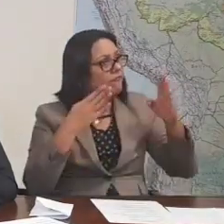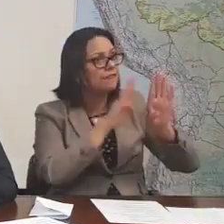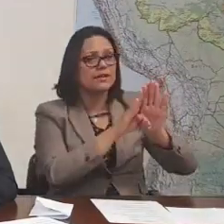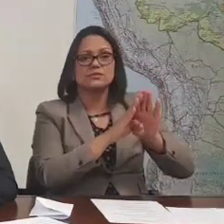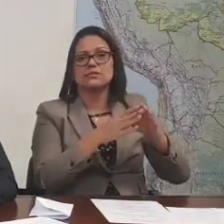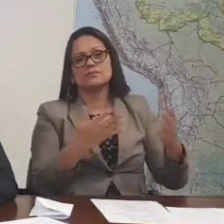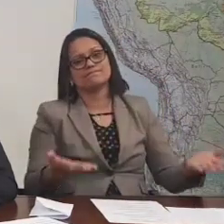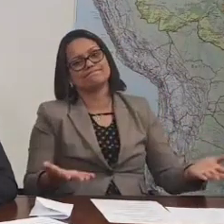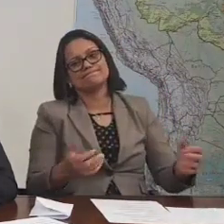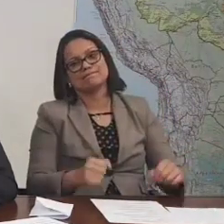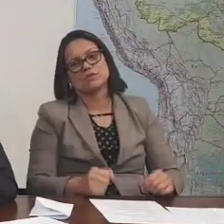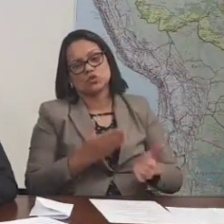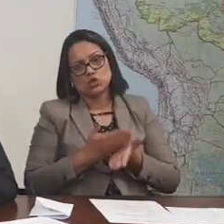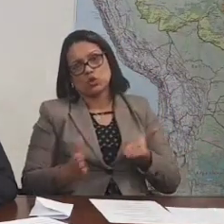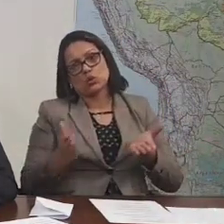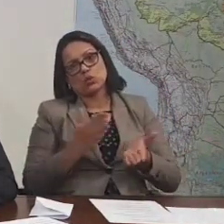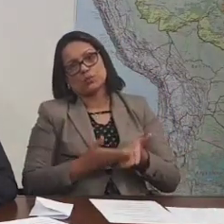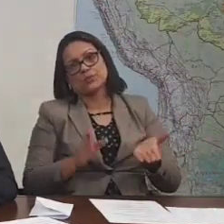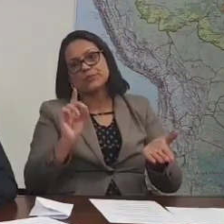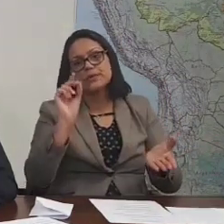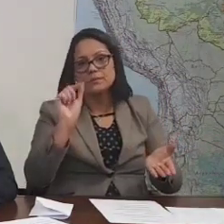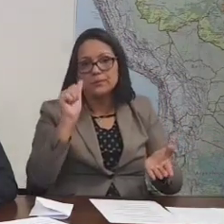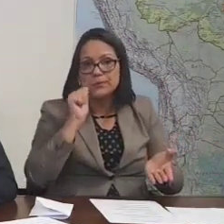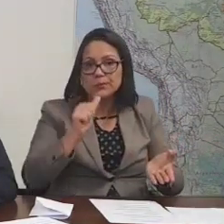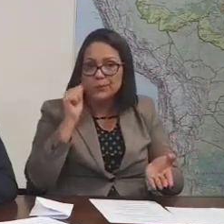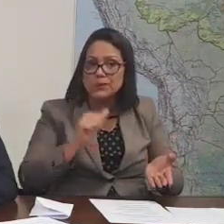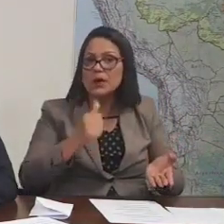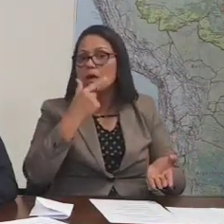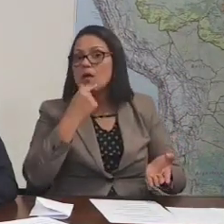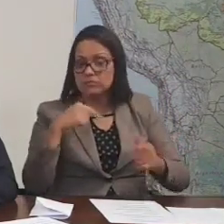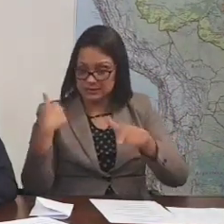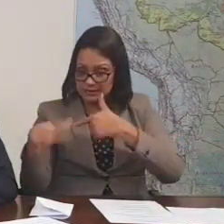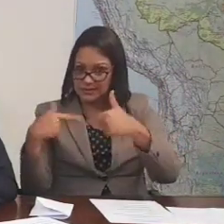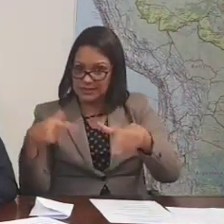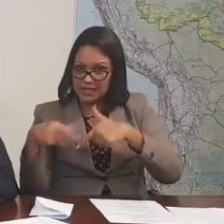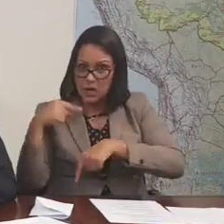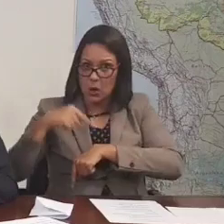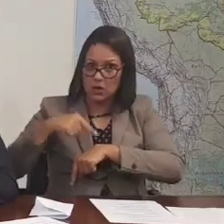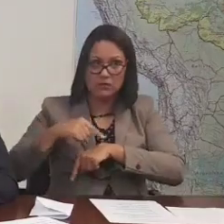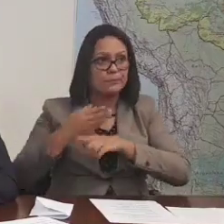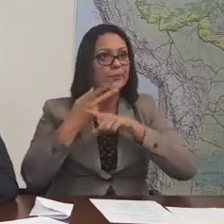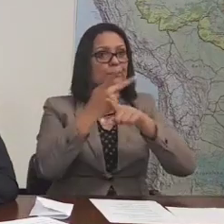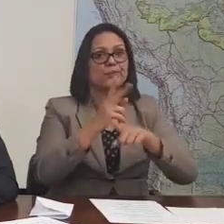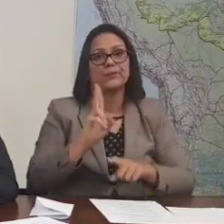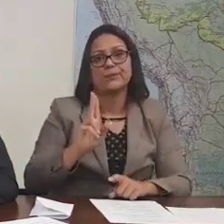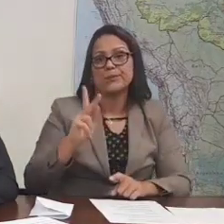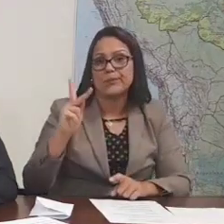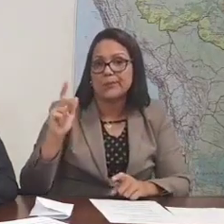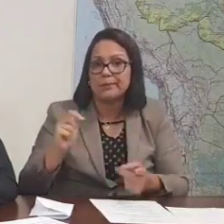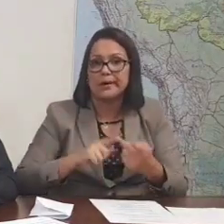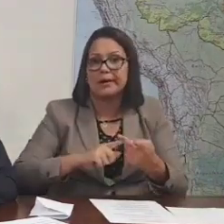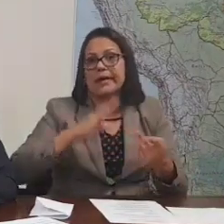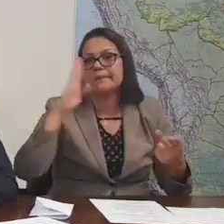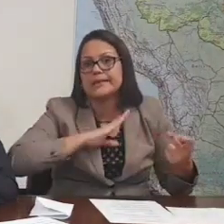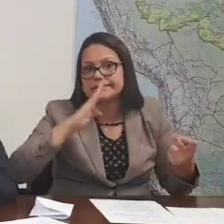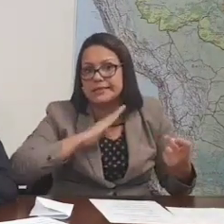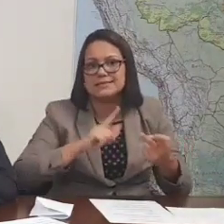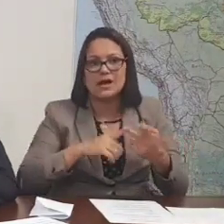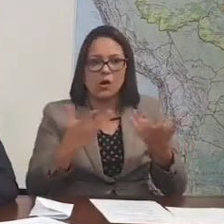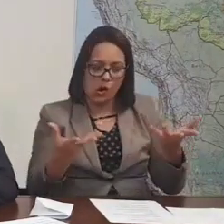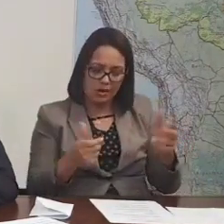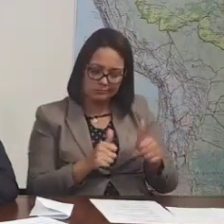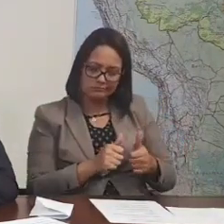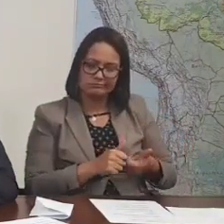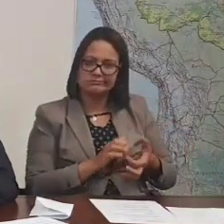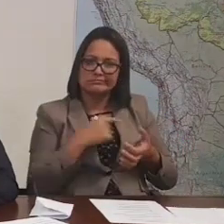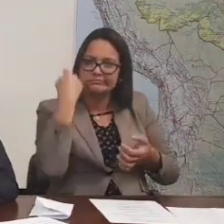posto já está fechado, só sobra para ela, para a mulher trabalhadora, para o homem trabalhador, ou uma UPA, um pronto-socorro. Agora, com essa modelagem,